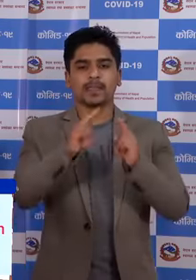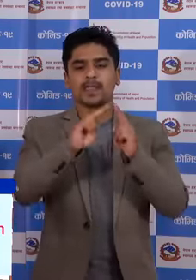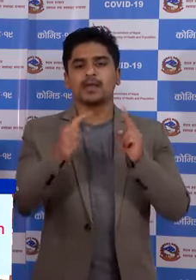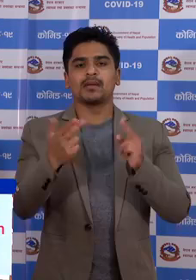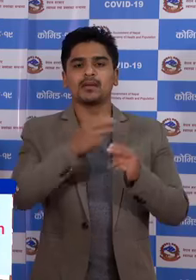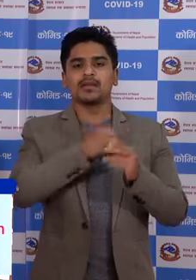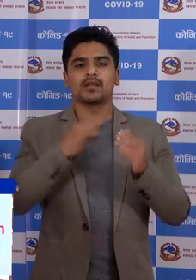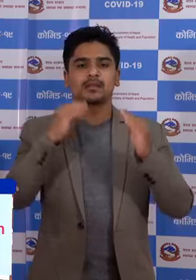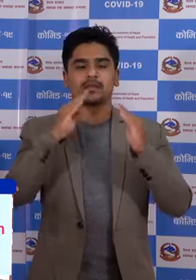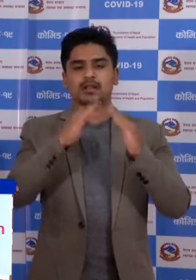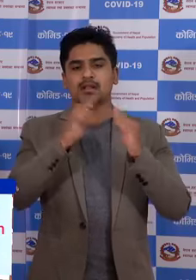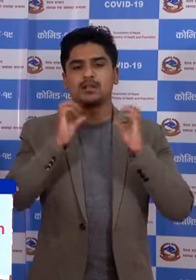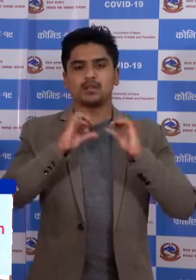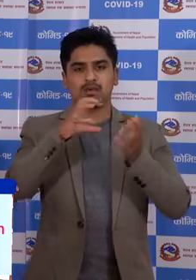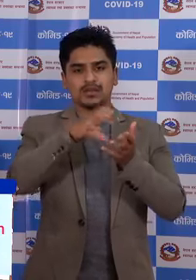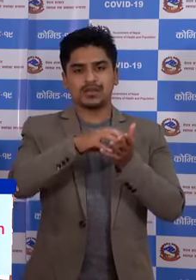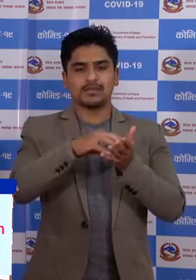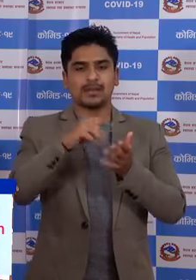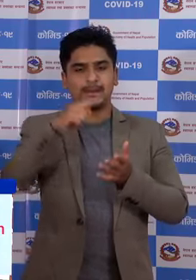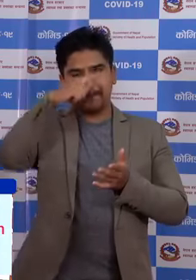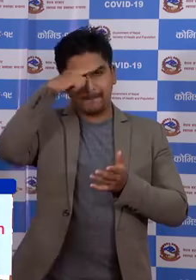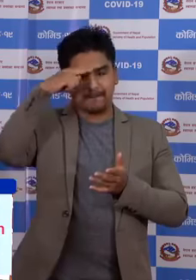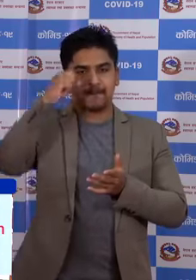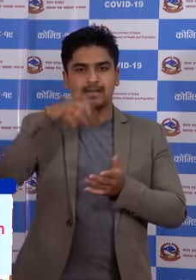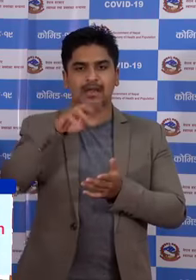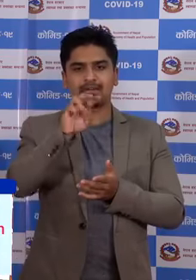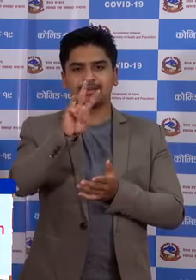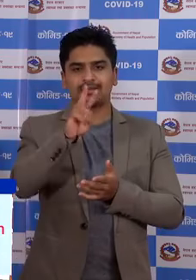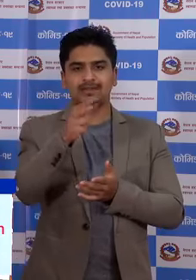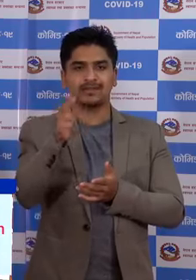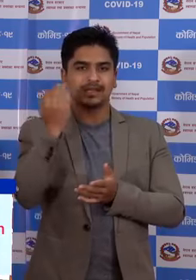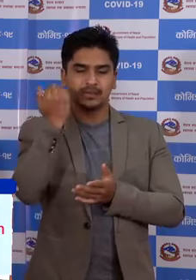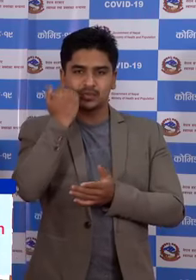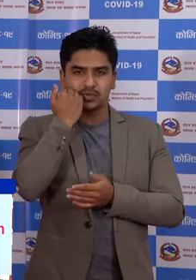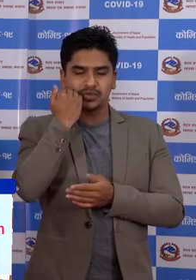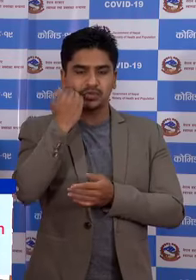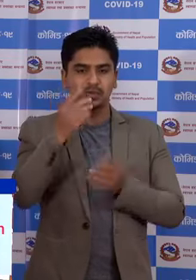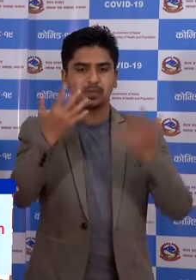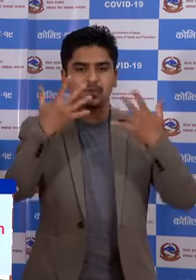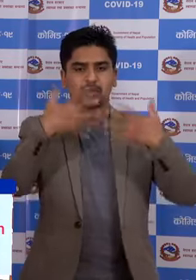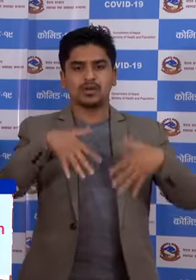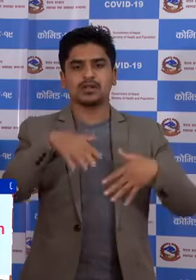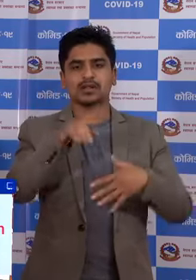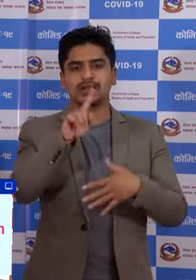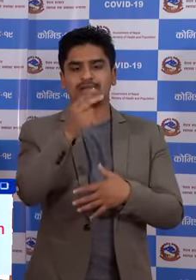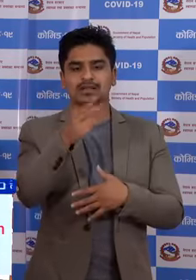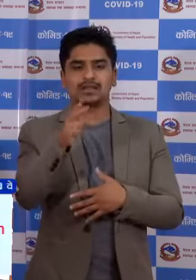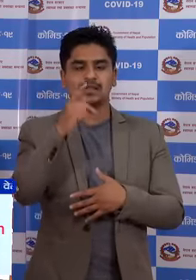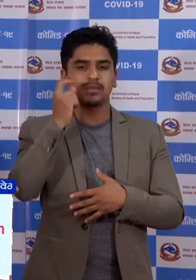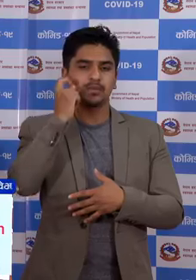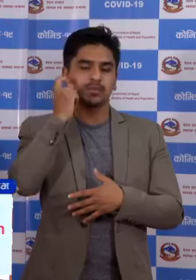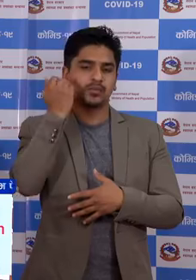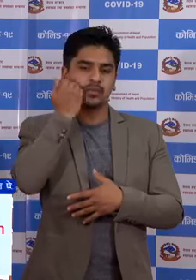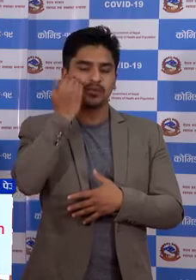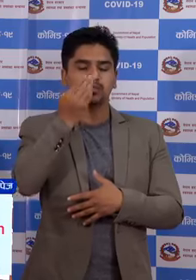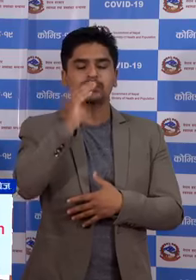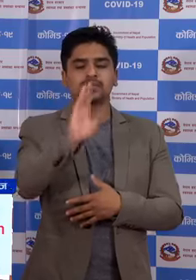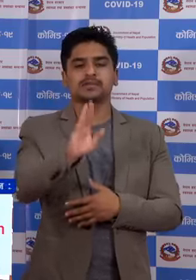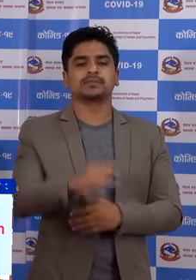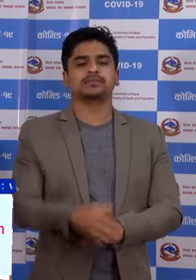अस्पताल पर्योक्साला मां बाके को 3 जना पुरुष, बर्दी हाको 1 जना पुरुषुनुँच,